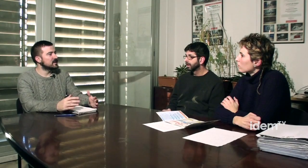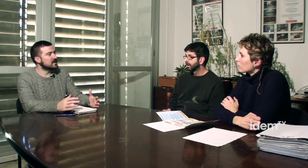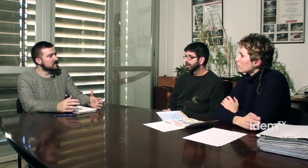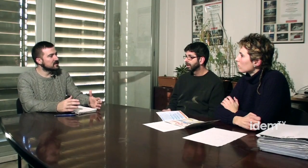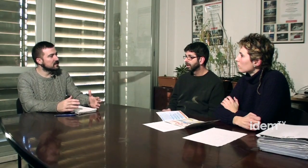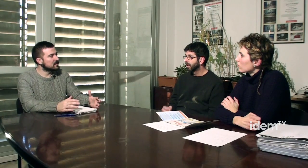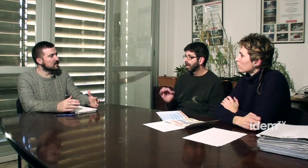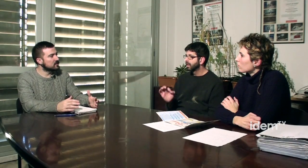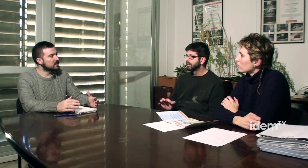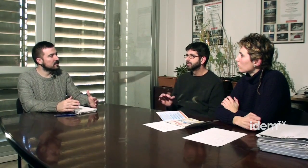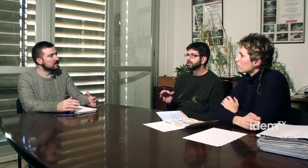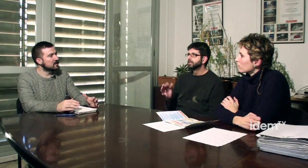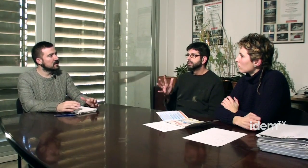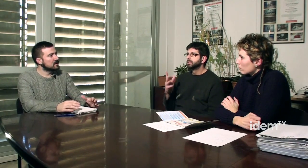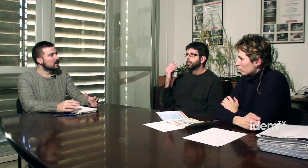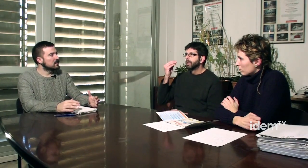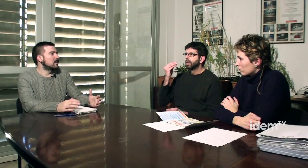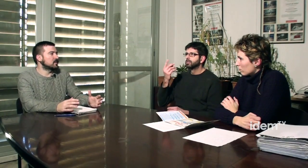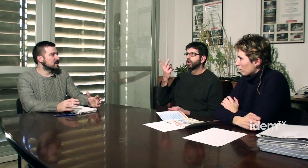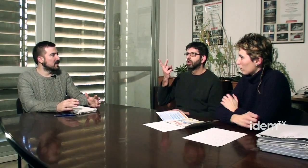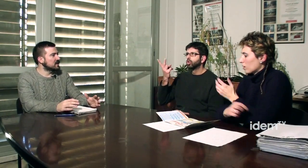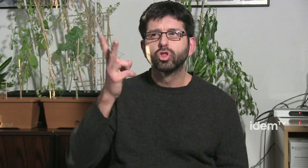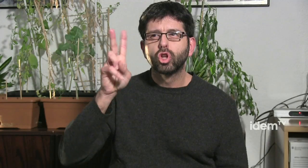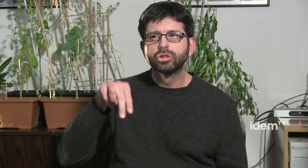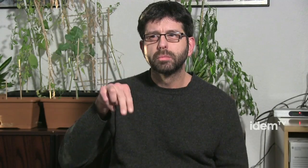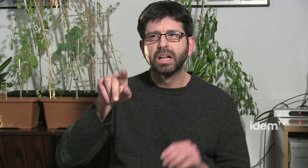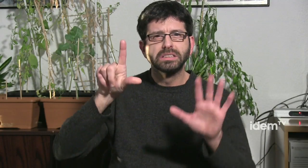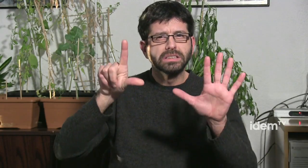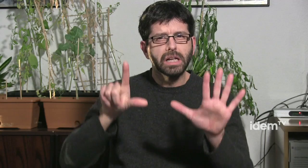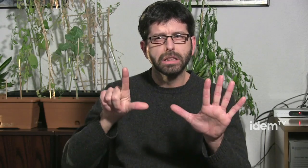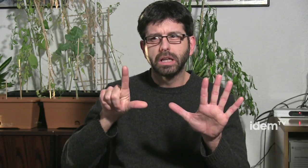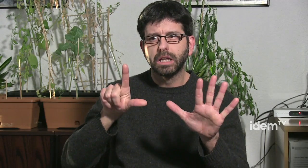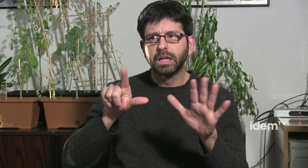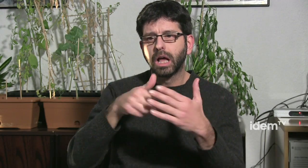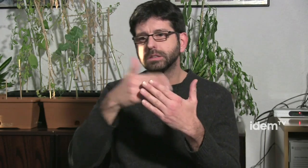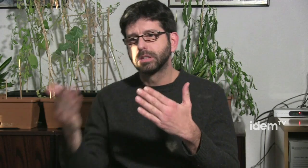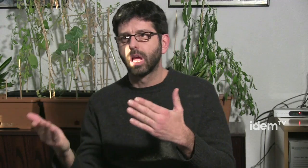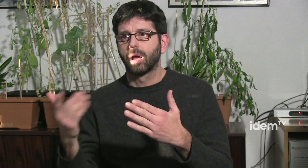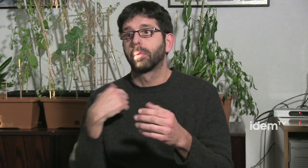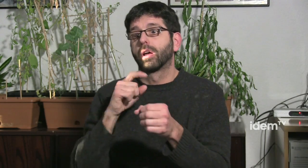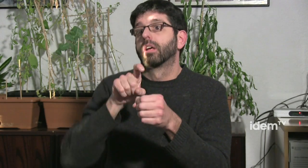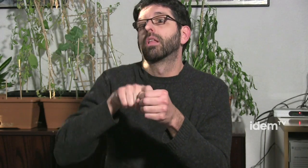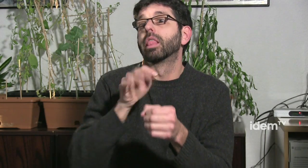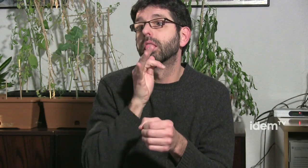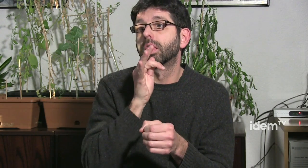Quant de temps porteu? Aproximadament. Em penso que el 2007 fins ara.